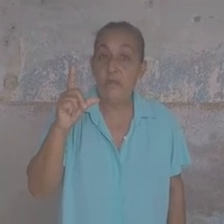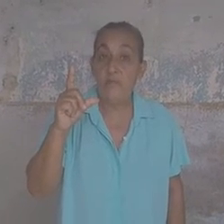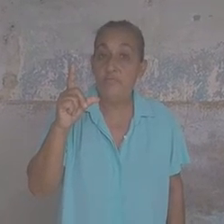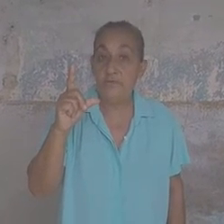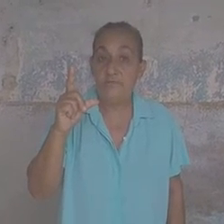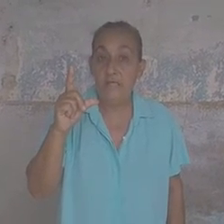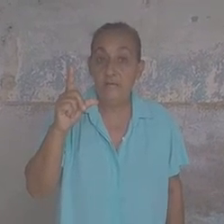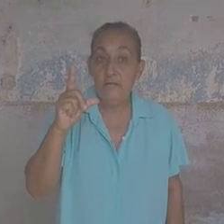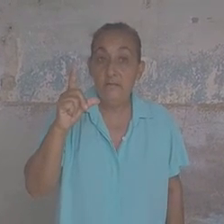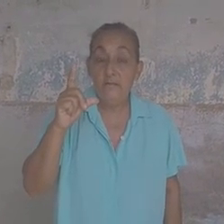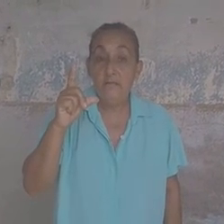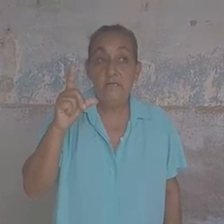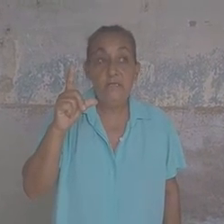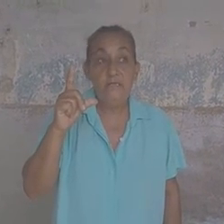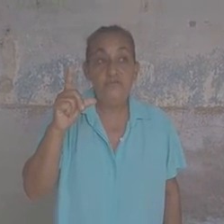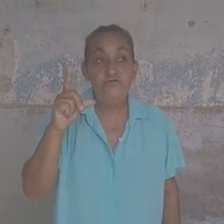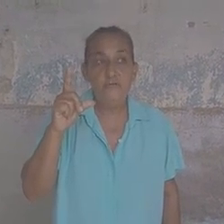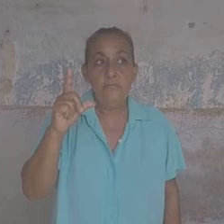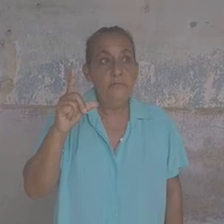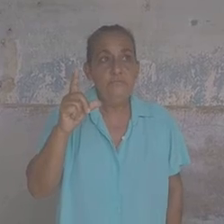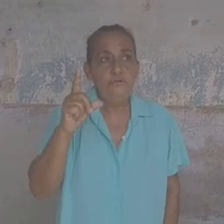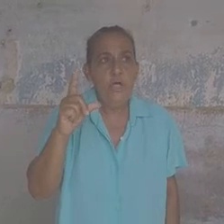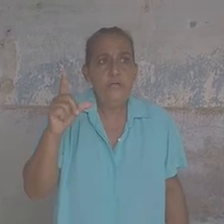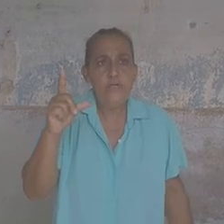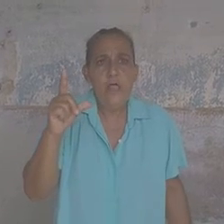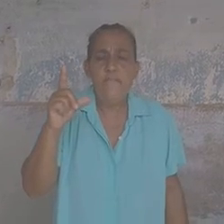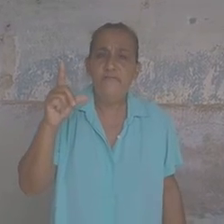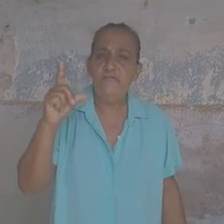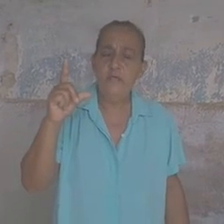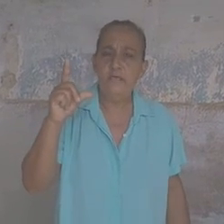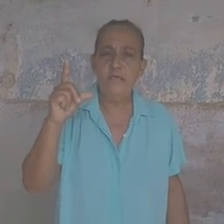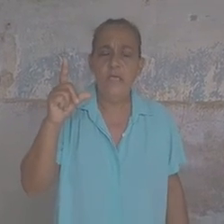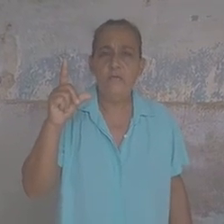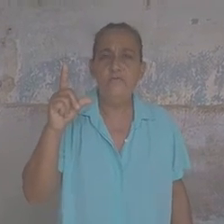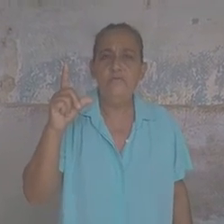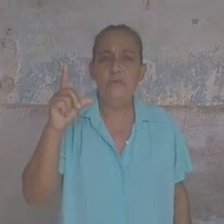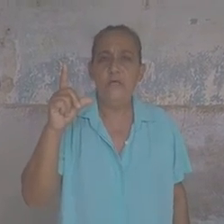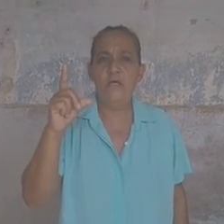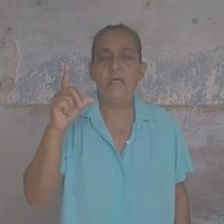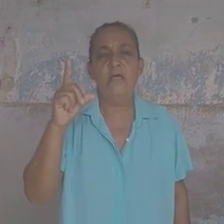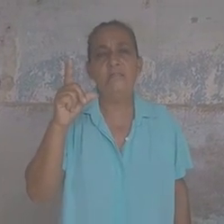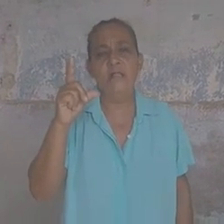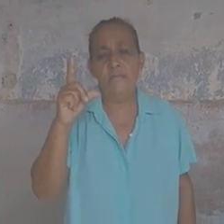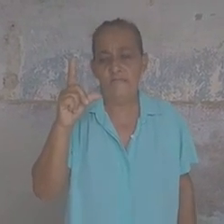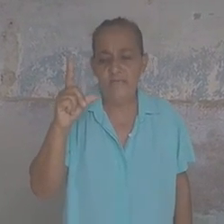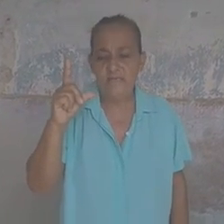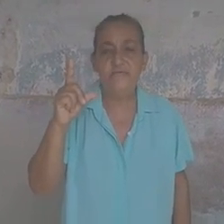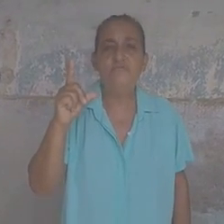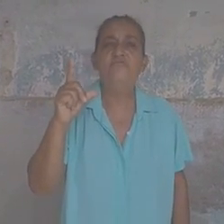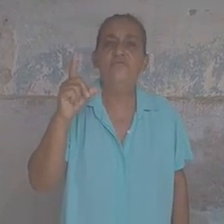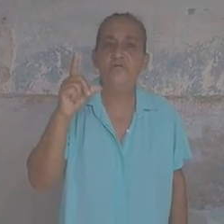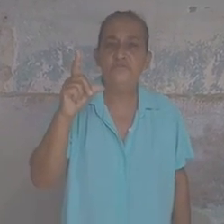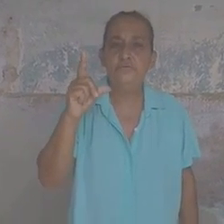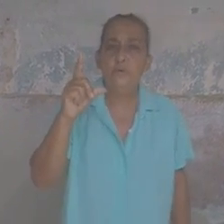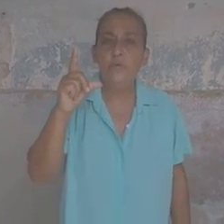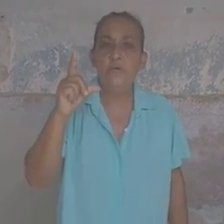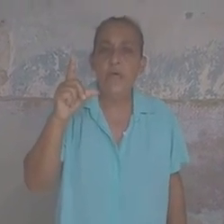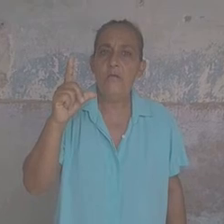comunista. Y entonces, todas las personas aquí han acudido a esta campaña e hicieron su solicitud a los